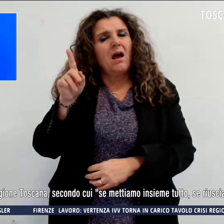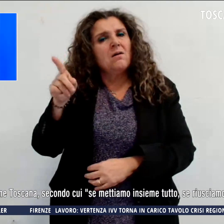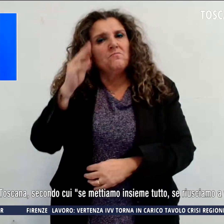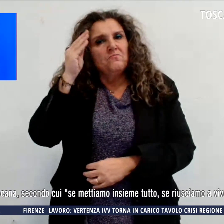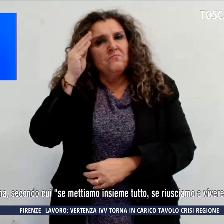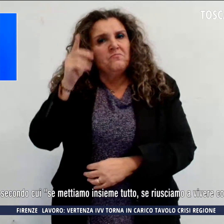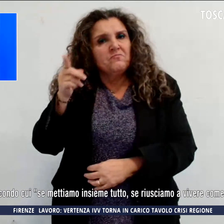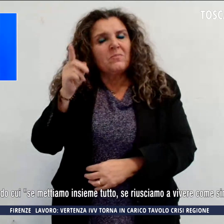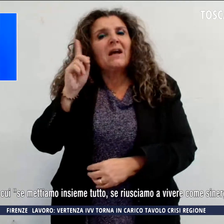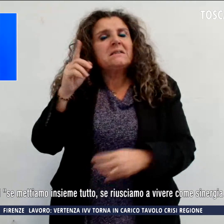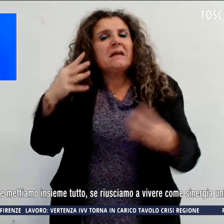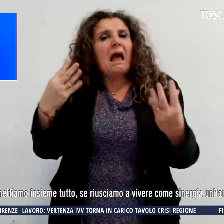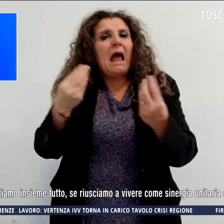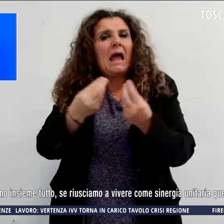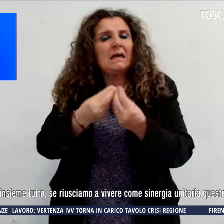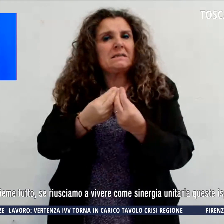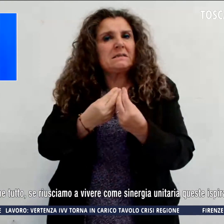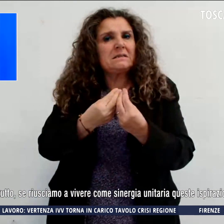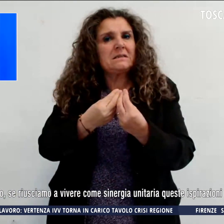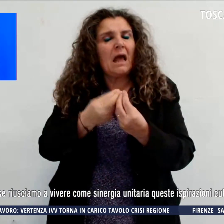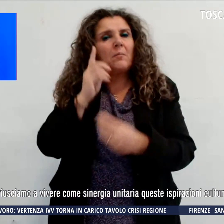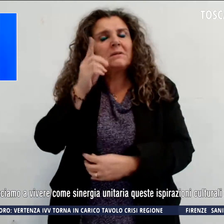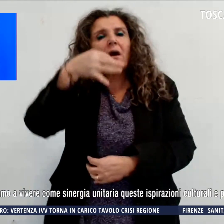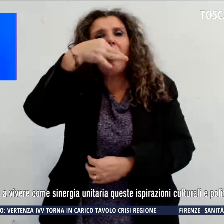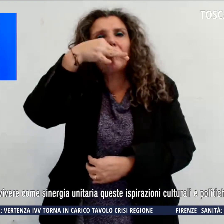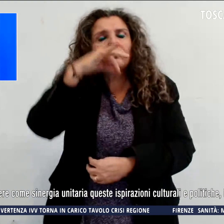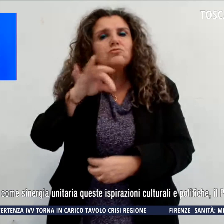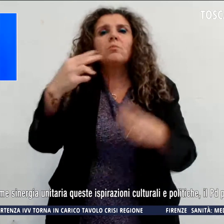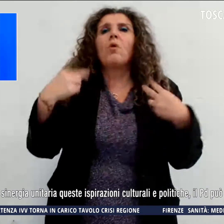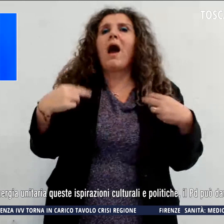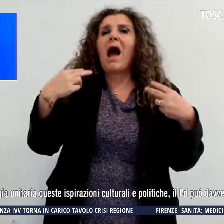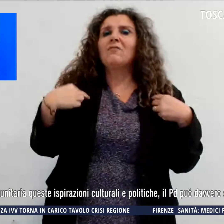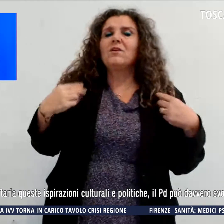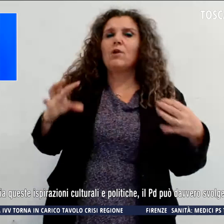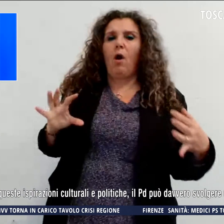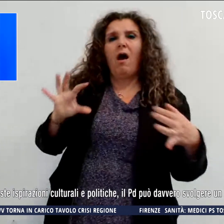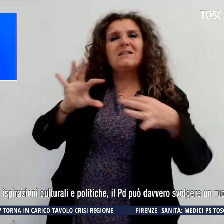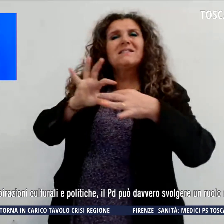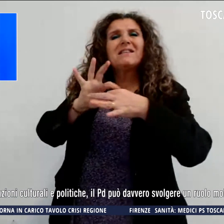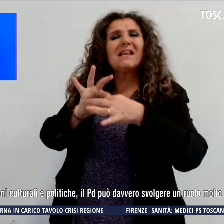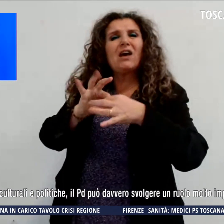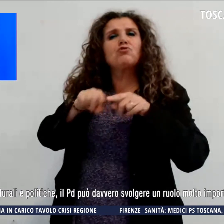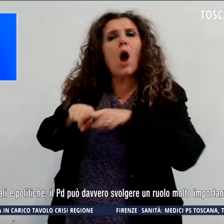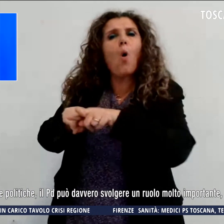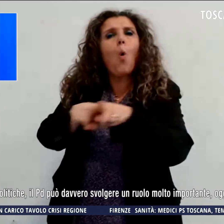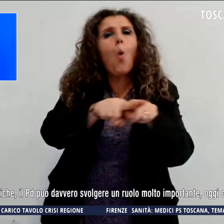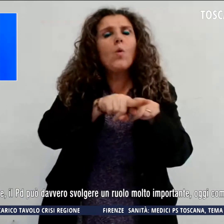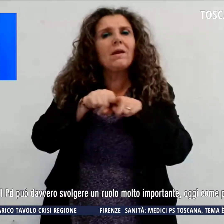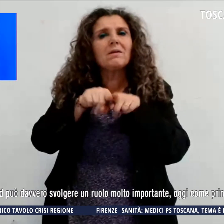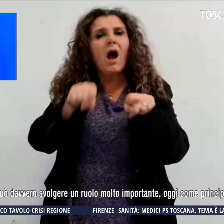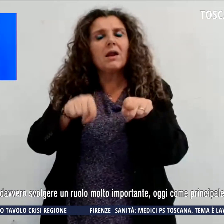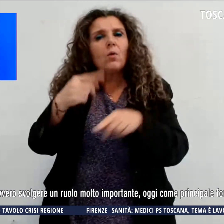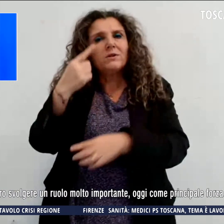insieme tutto, se riusciamo a vivere come sinergia unitaria queste ispirazioni